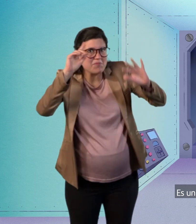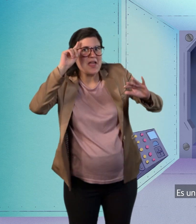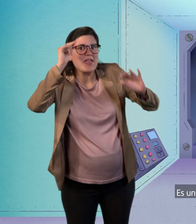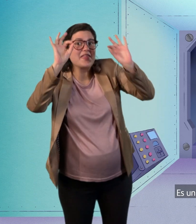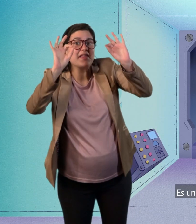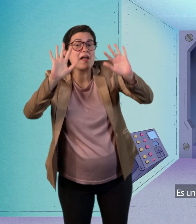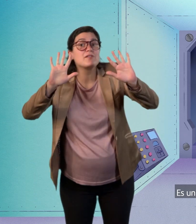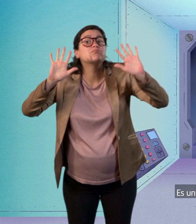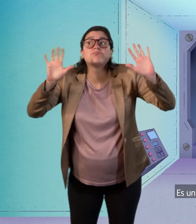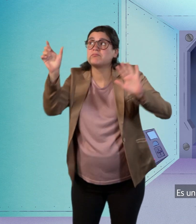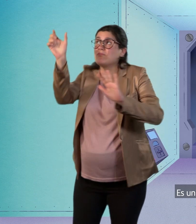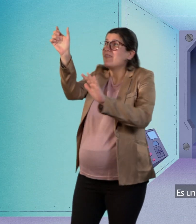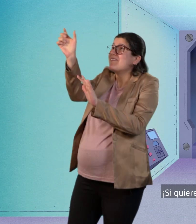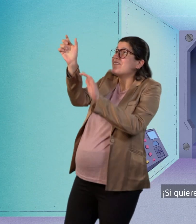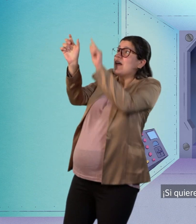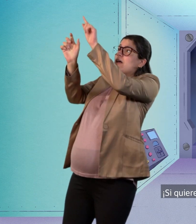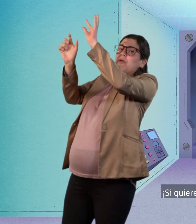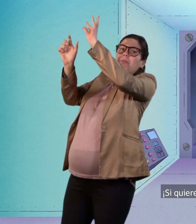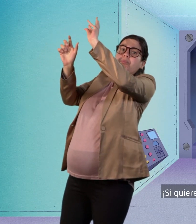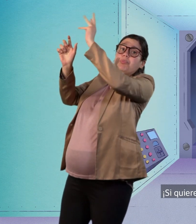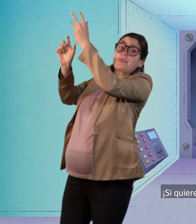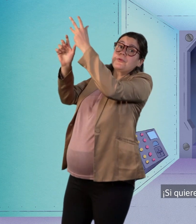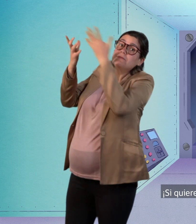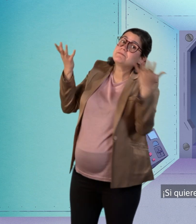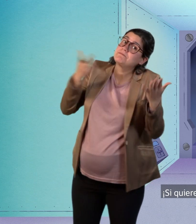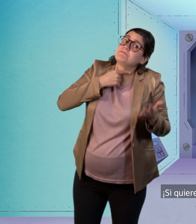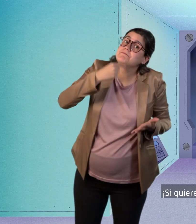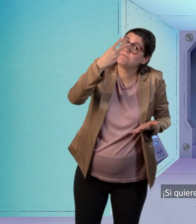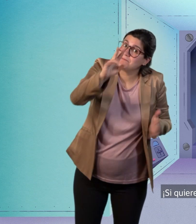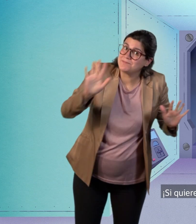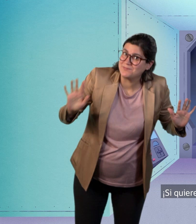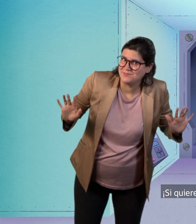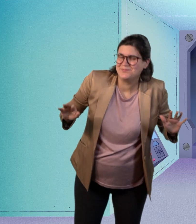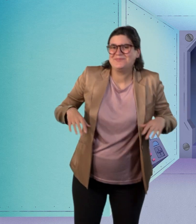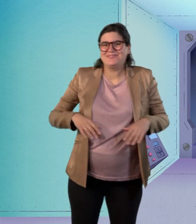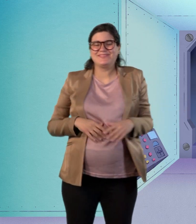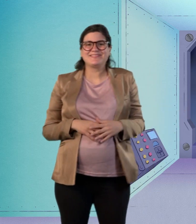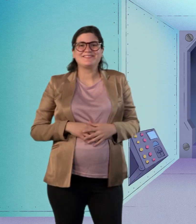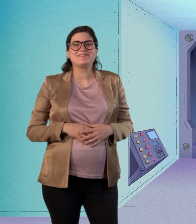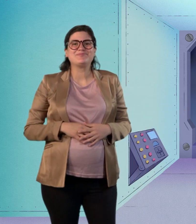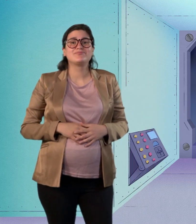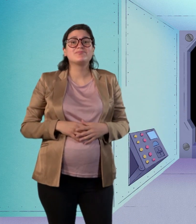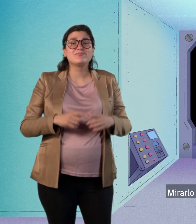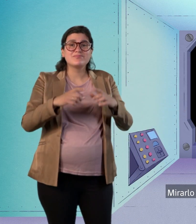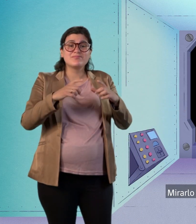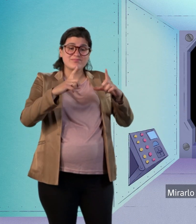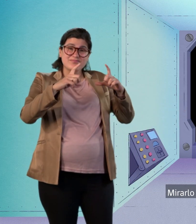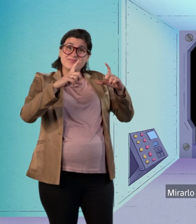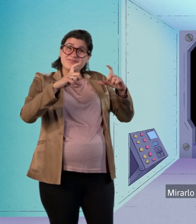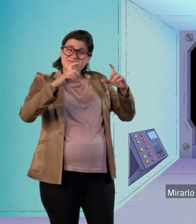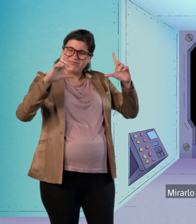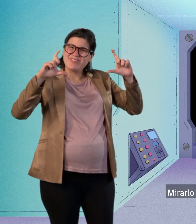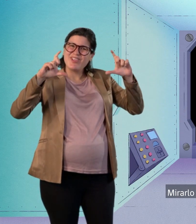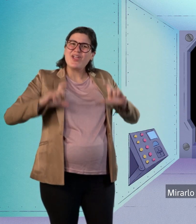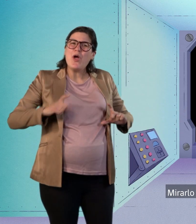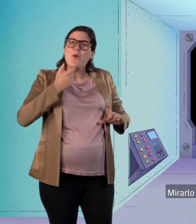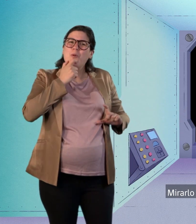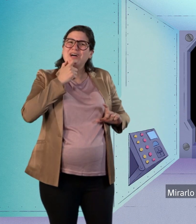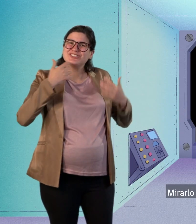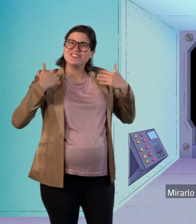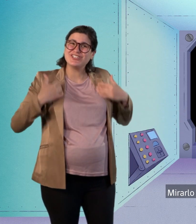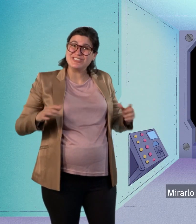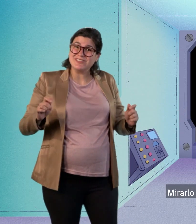Es una buenísima idea si quieres arruinar tu celular. Mirarlo con